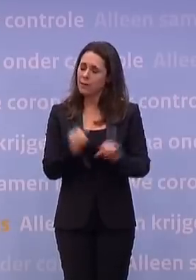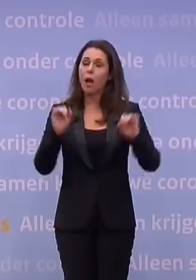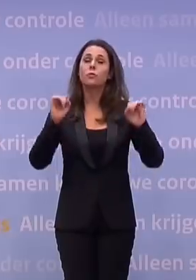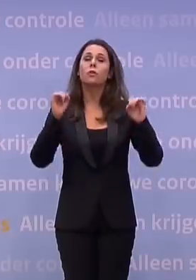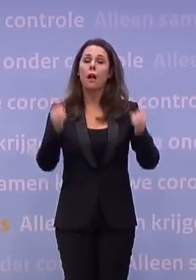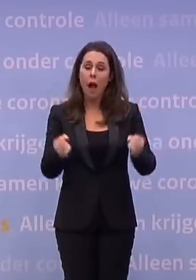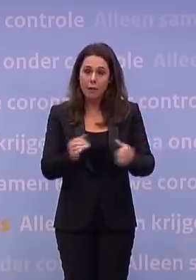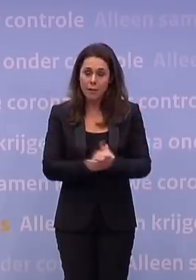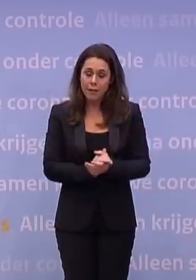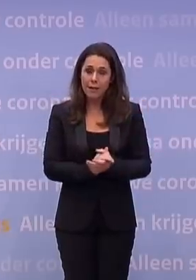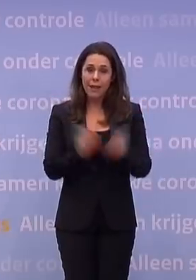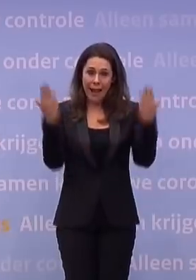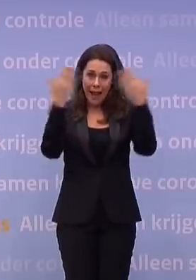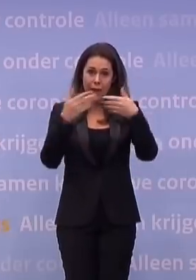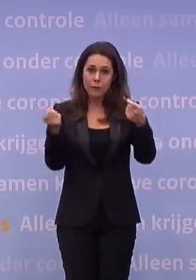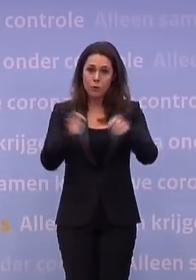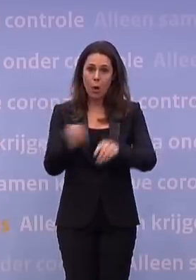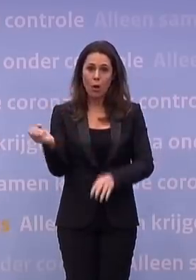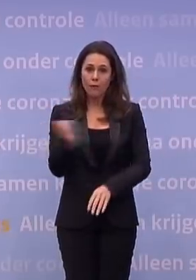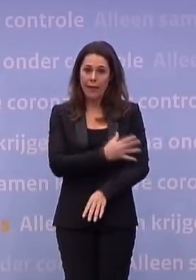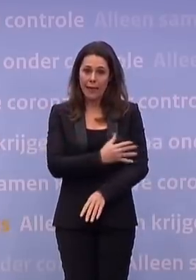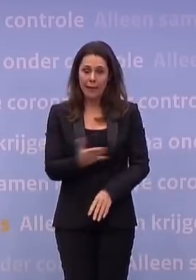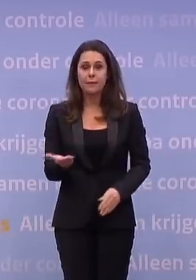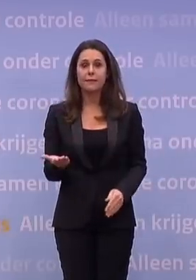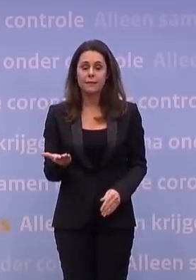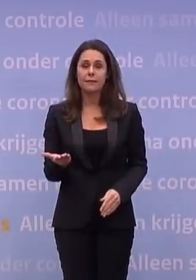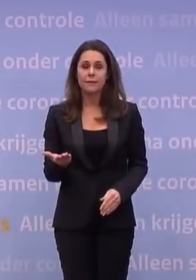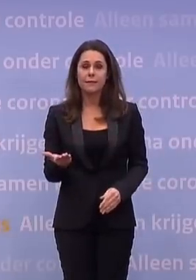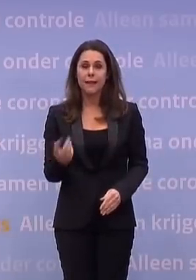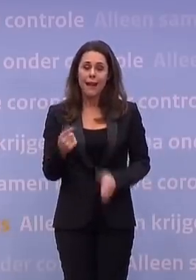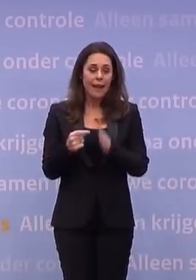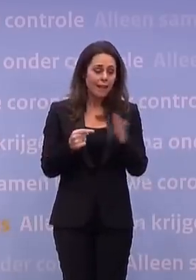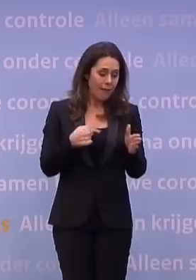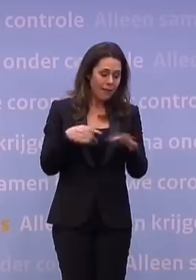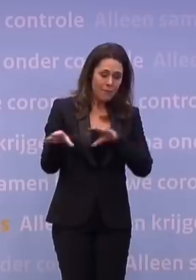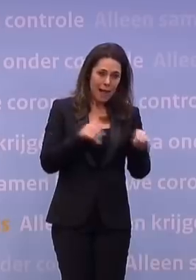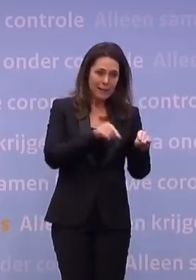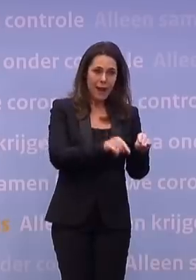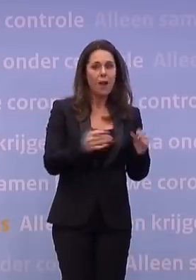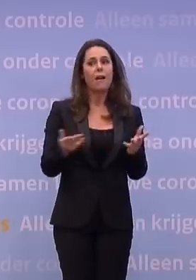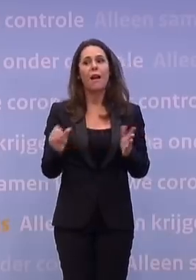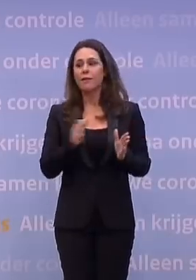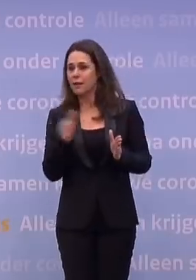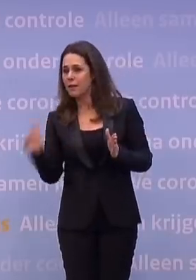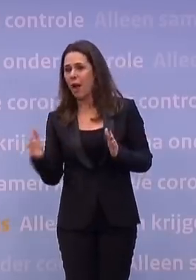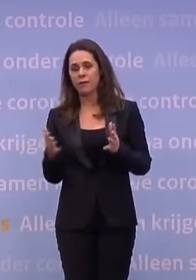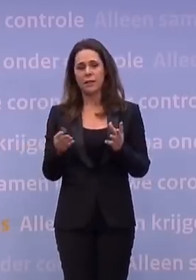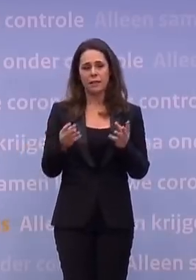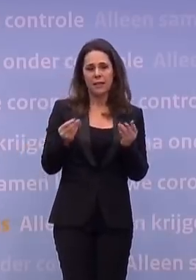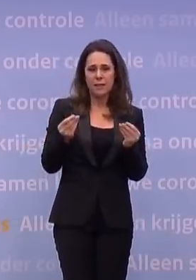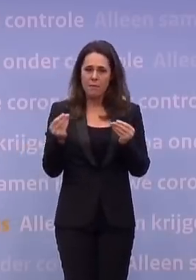als het enigszins kan, weg met die avondklok. En dat is nogmaals aan de ene kant van de maatregelen, aan de andere kant van het weer een beetje